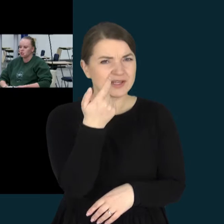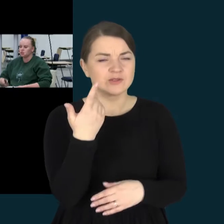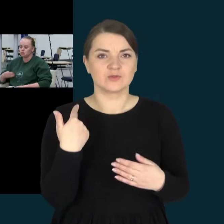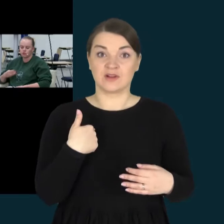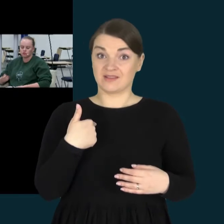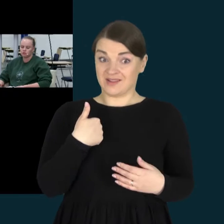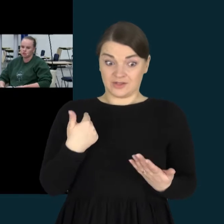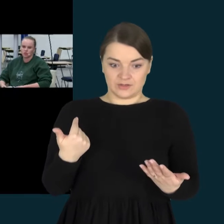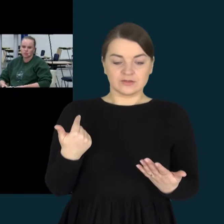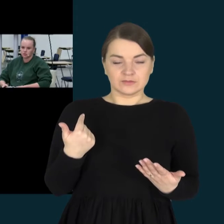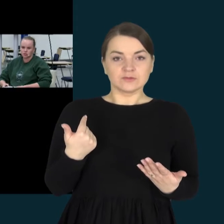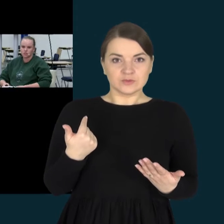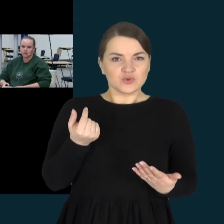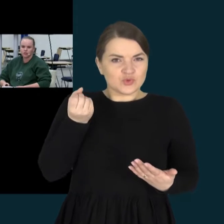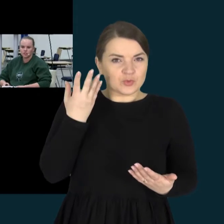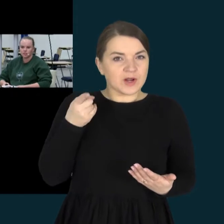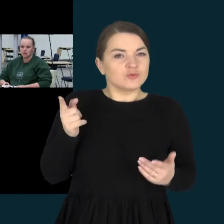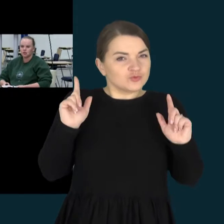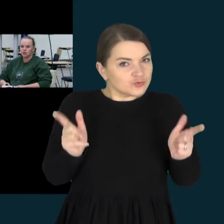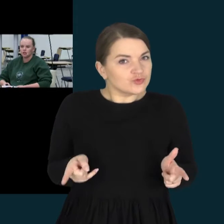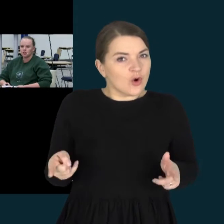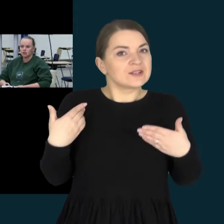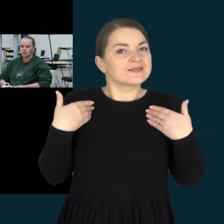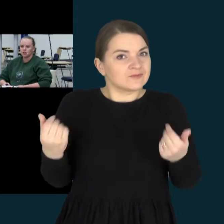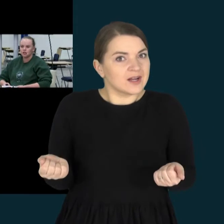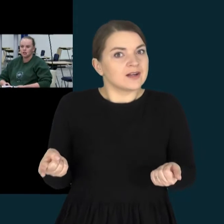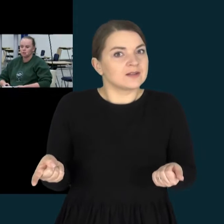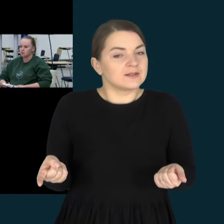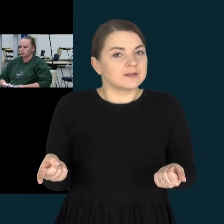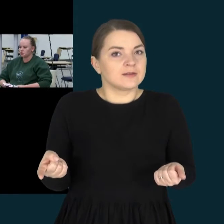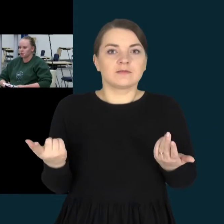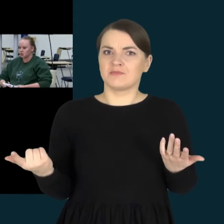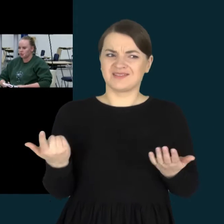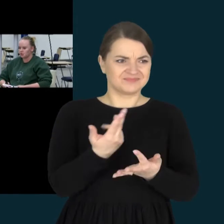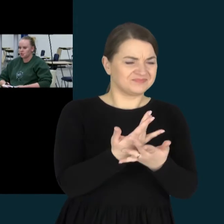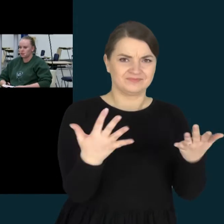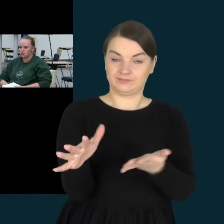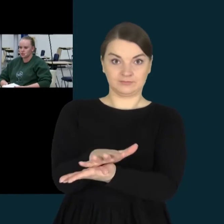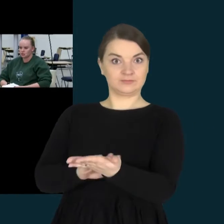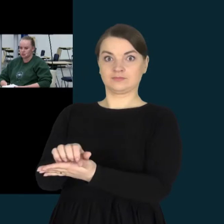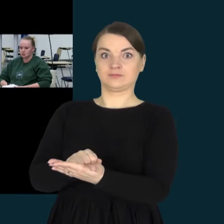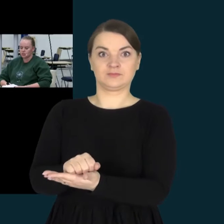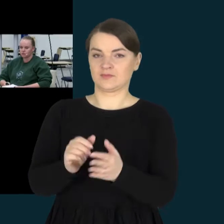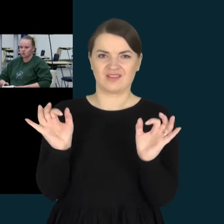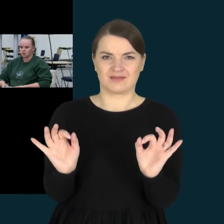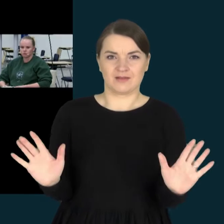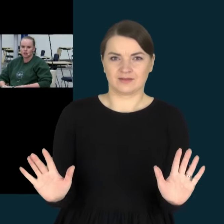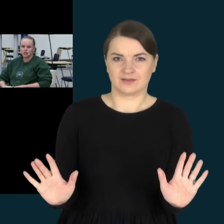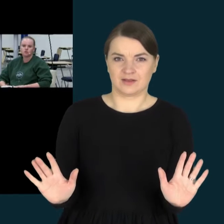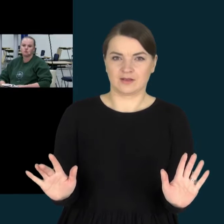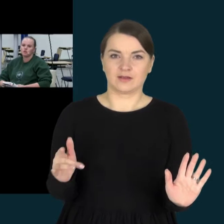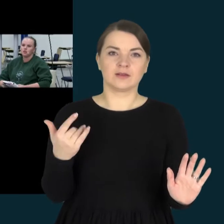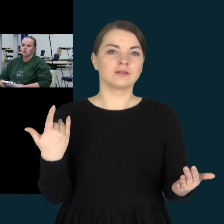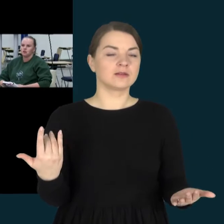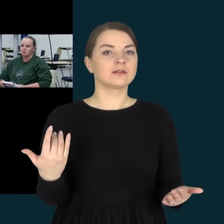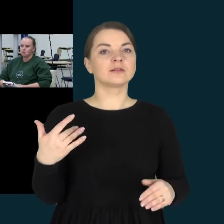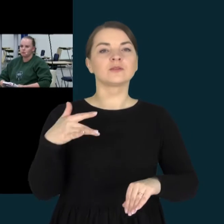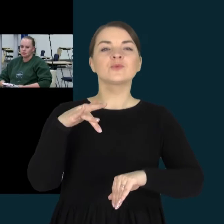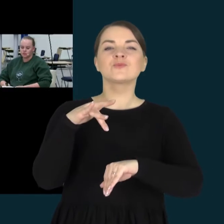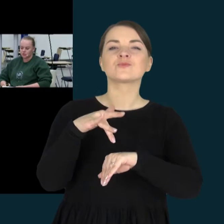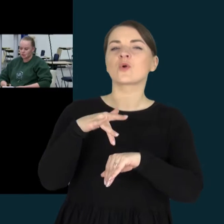to, kad aš suprantu, jak jis yra sveikas, bet vyksta kažkokia netiesa. Savo jausmas galėčiau